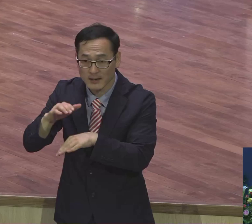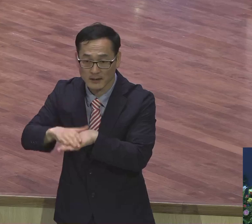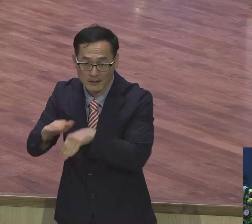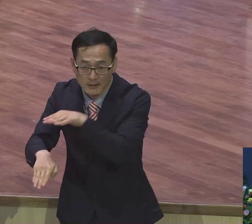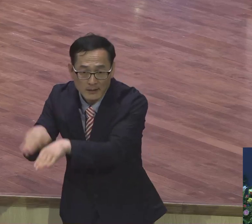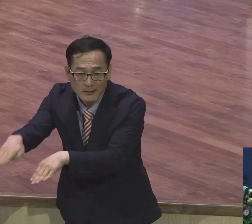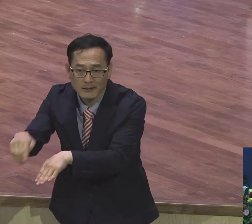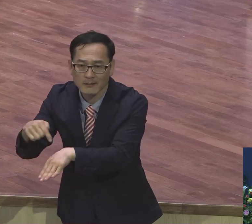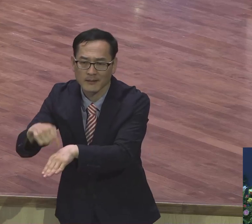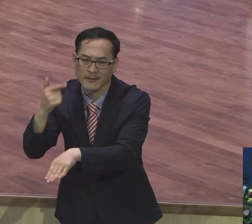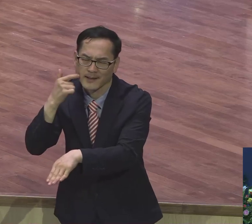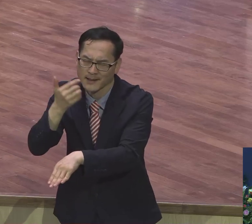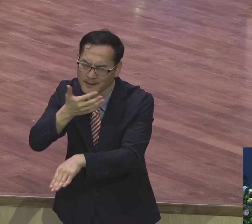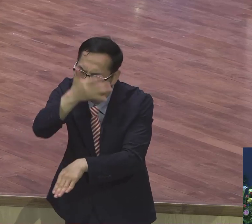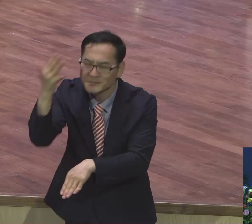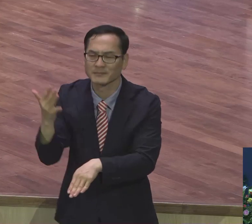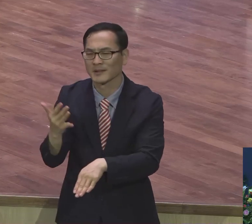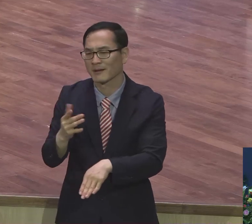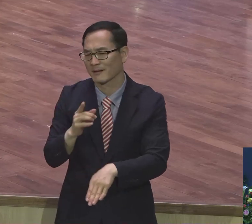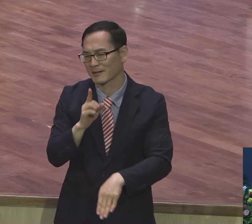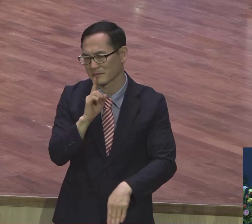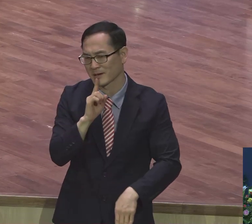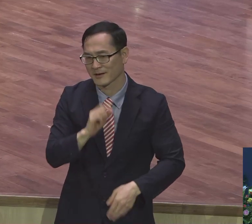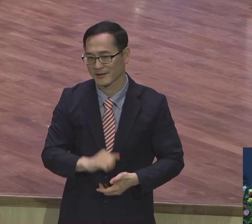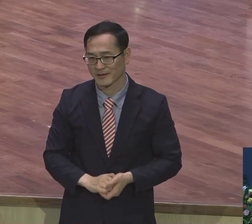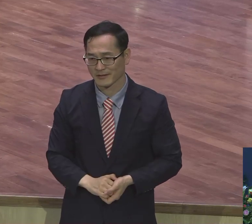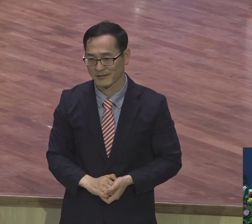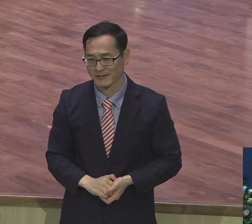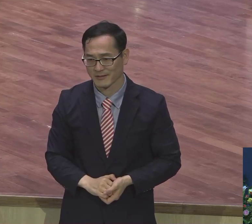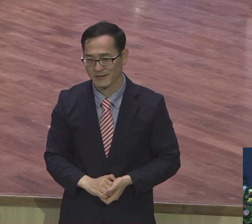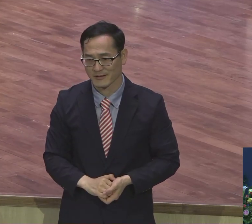그렇게 아름다운 발걸음은 없다.